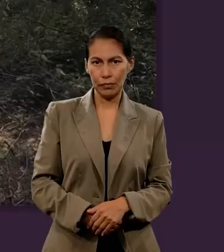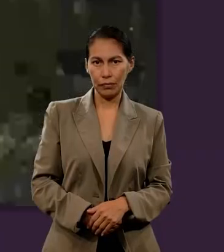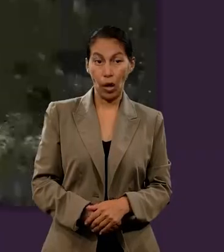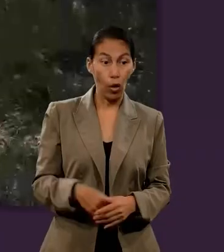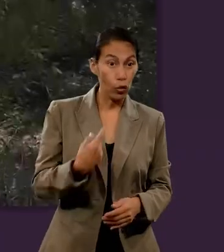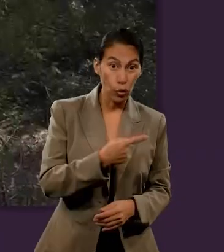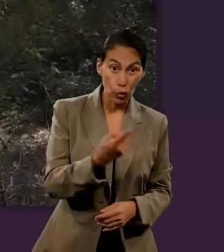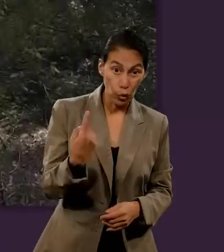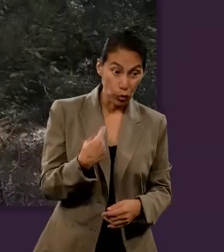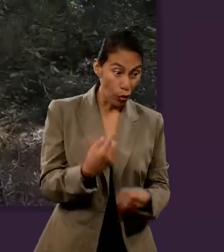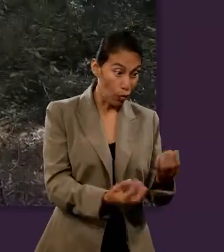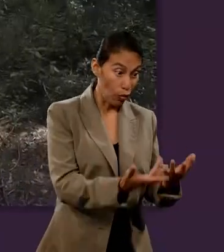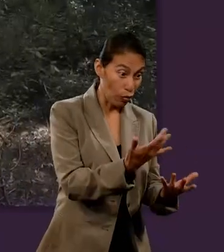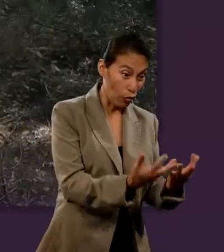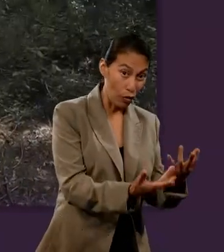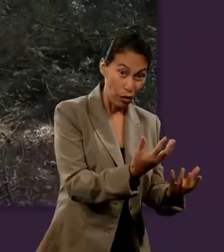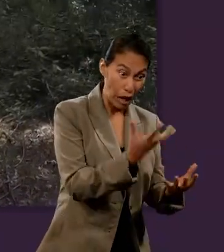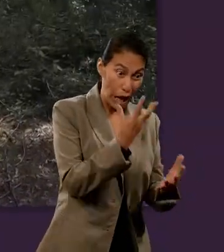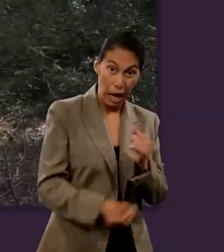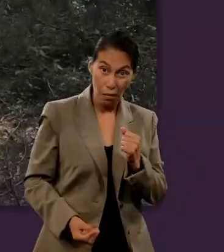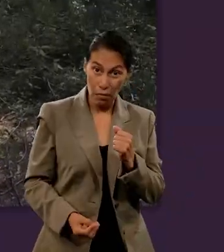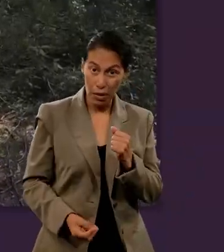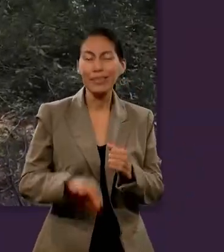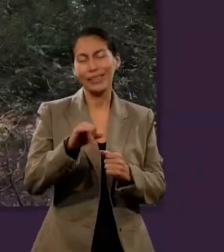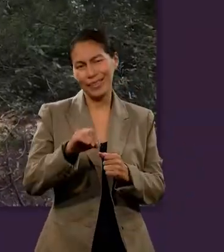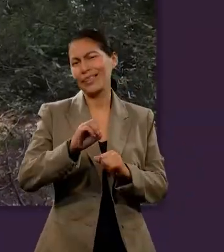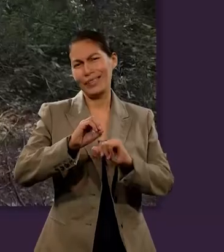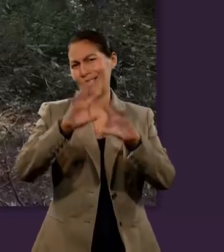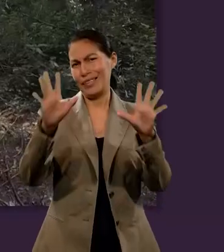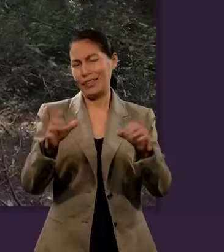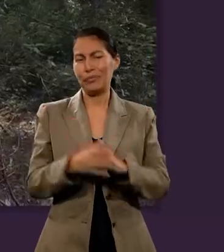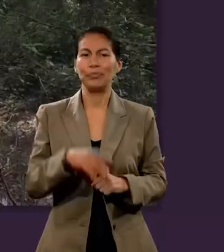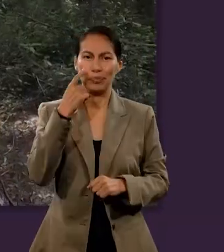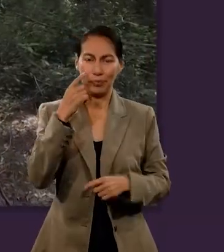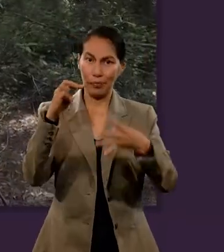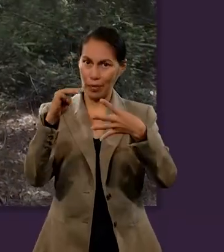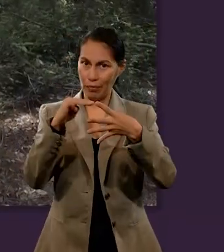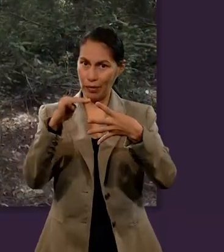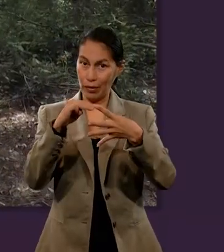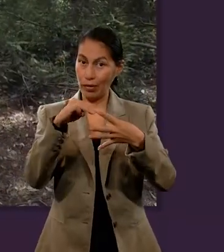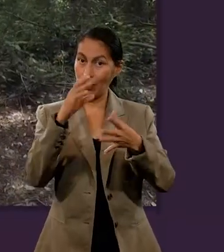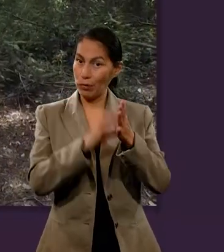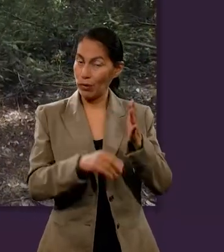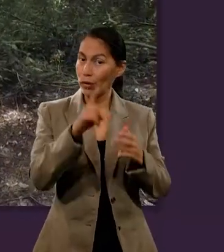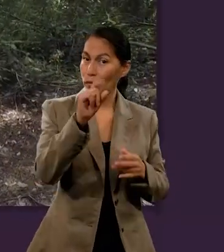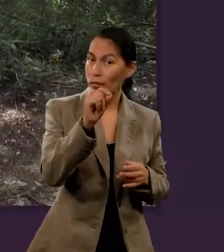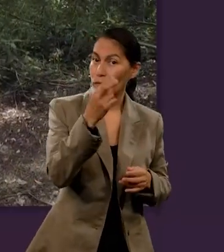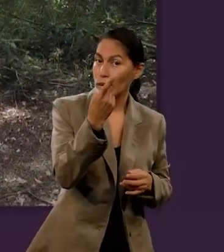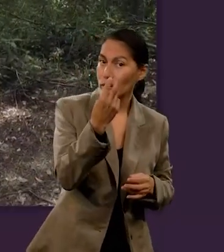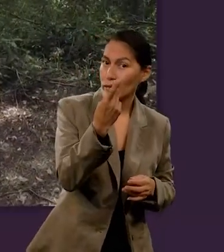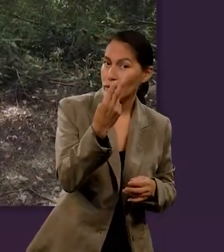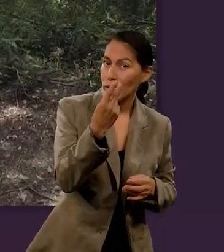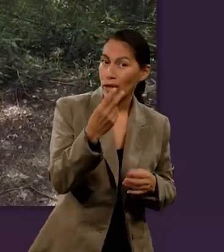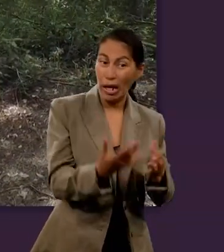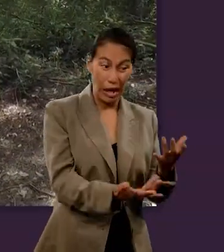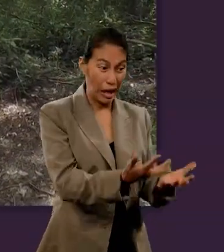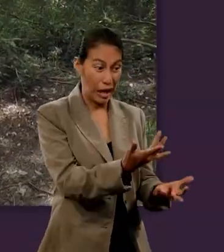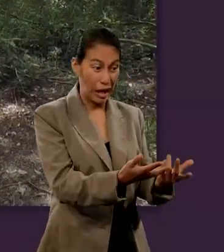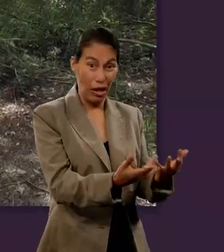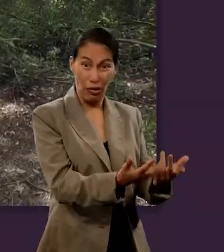¿Que si es posible escapar del fuego del infierno? Por supuesto. Para empezar, porque según San Mateo capítulo 25, el lago de fuego